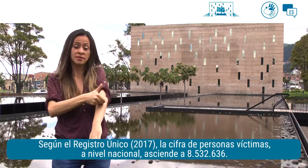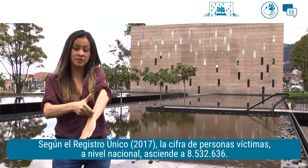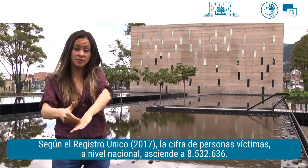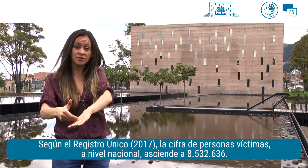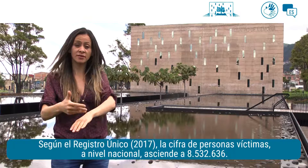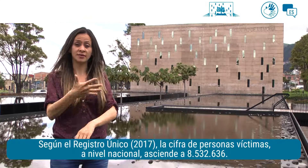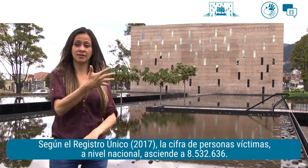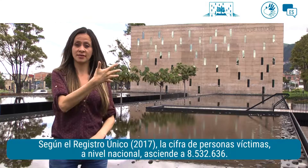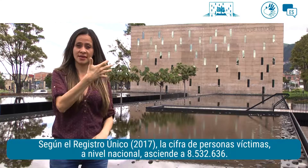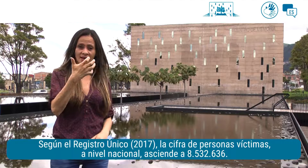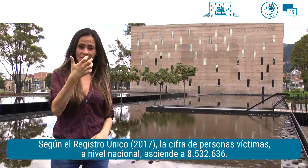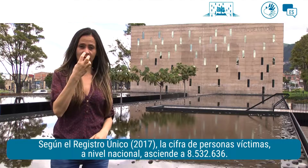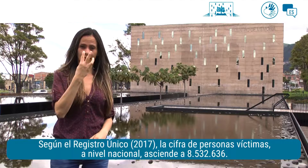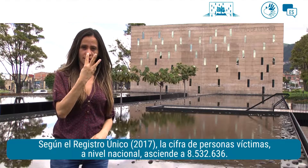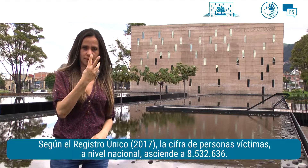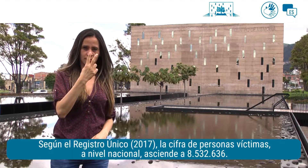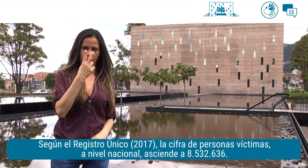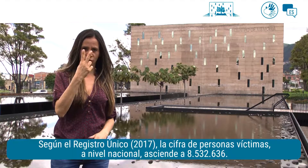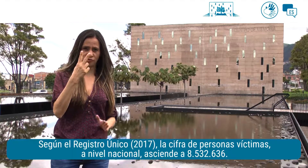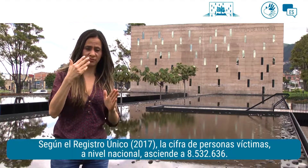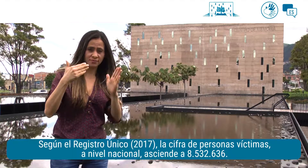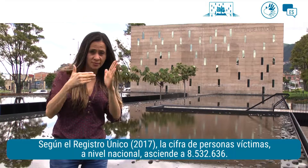8.532.636.